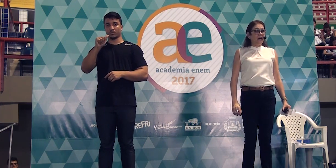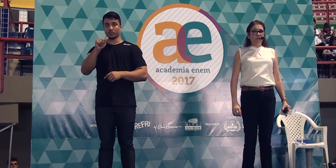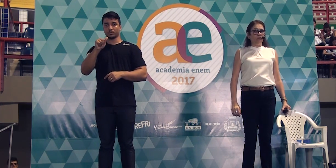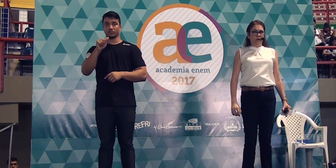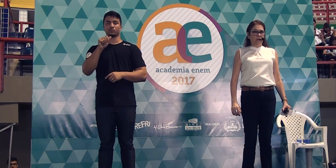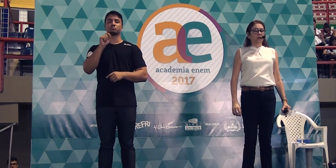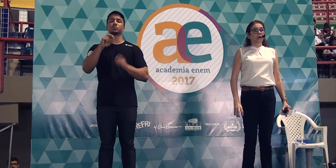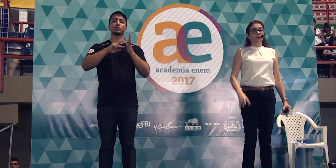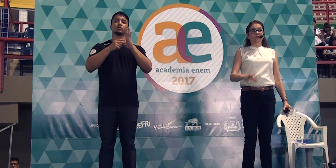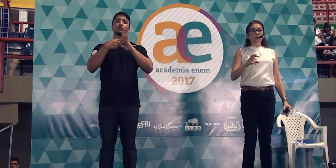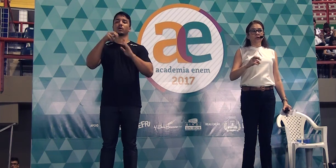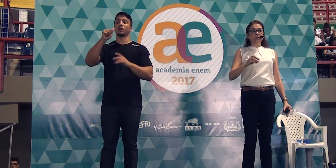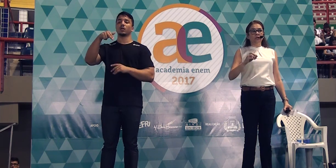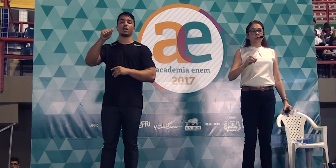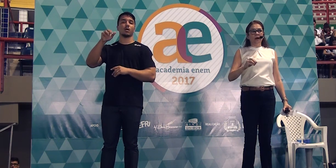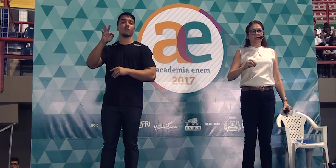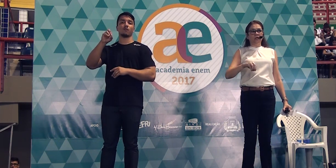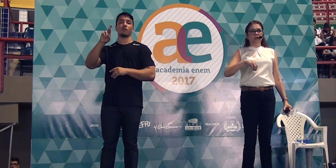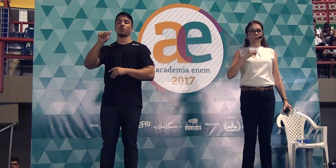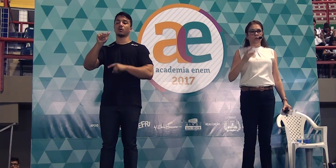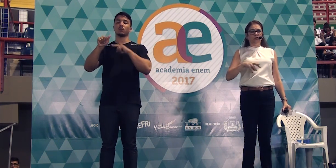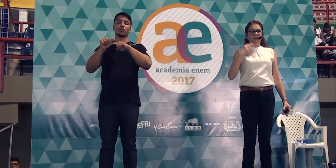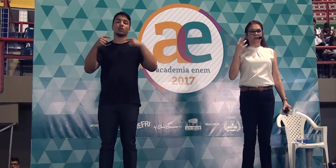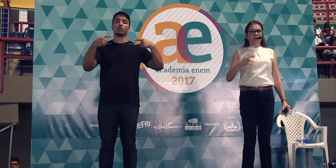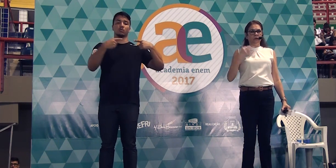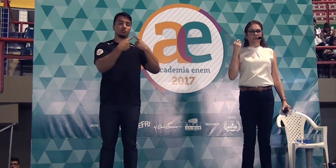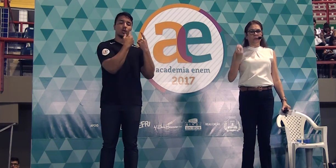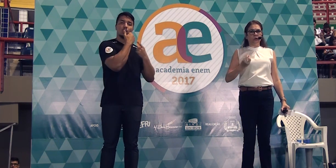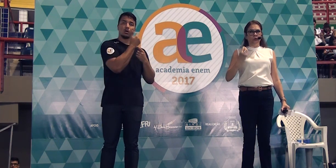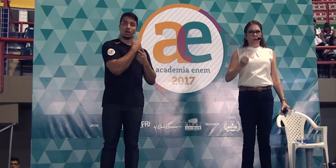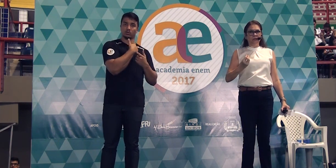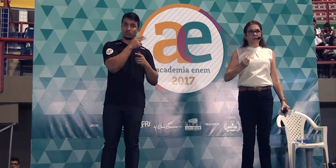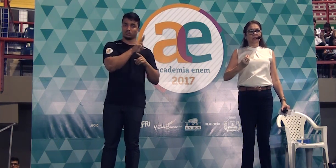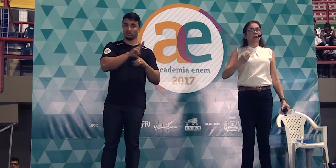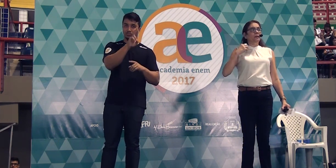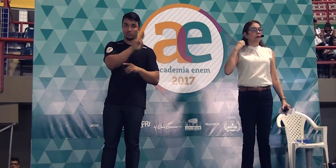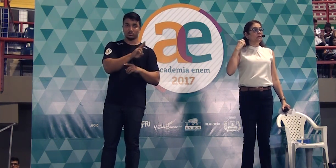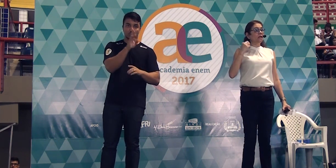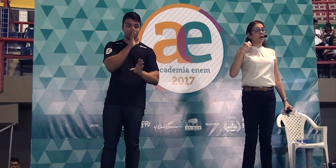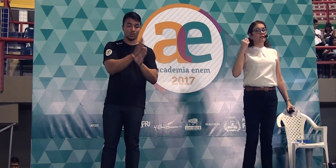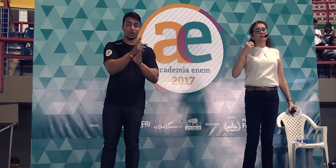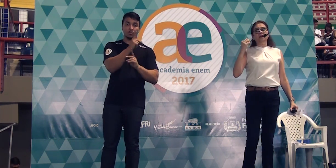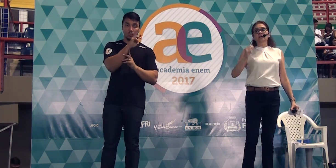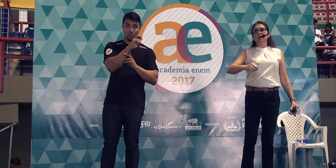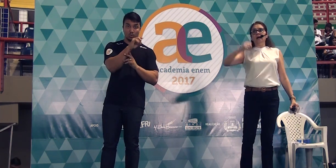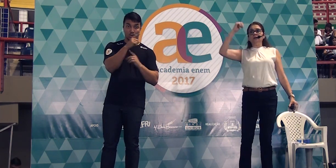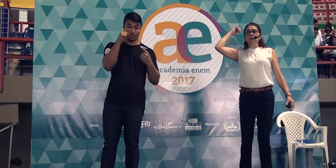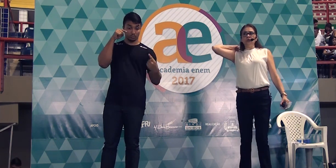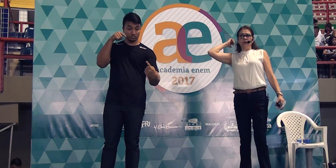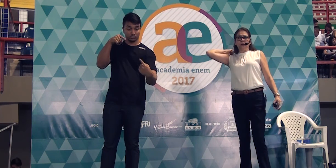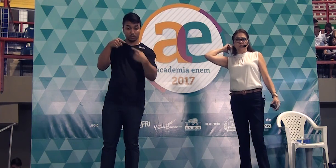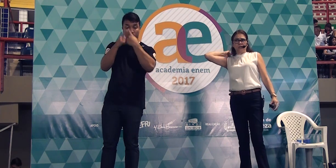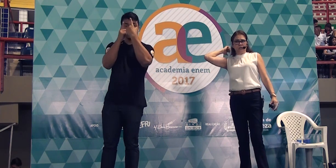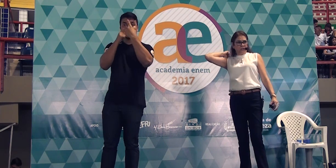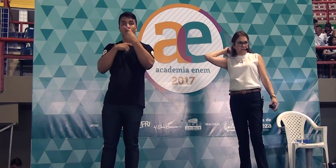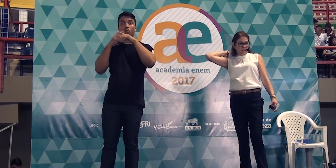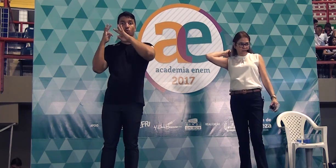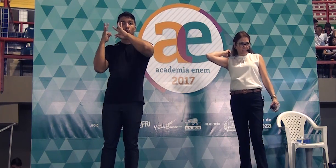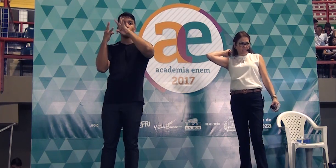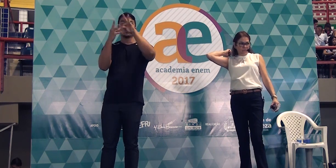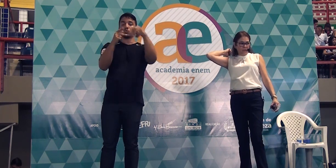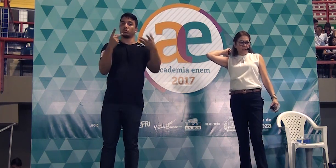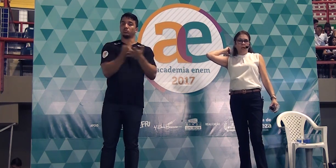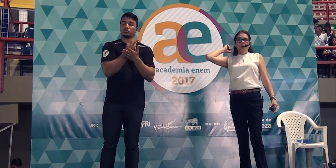anáfora é uma figura de linguagem que eu uso através dos pronomes para me referir a tudo que eu já